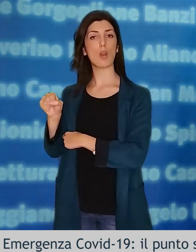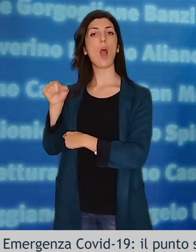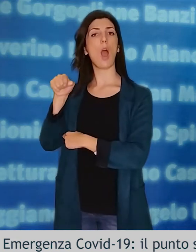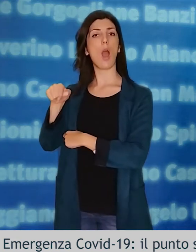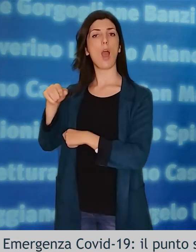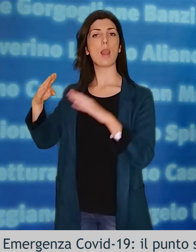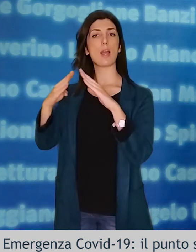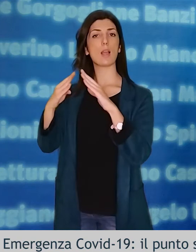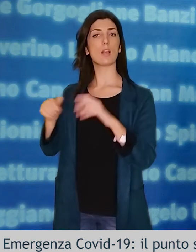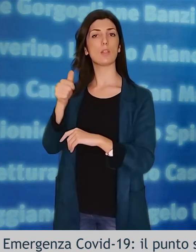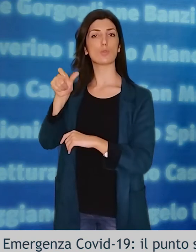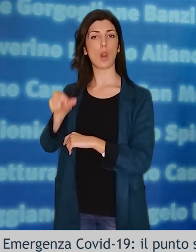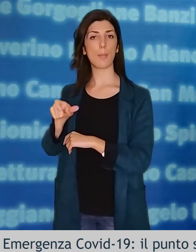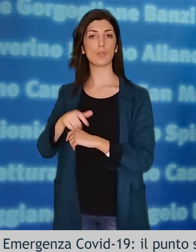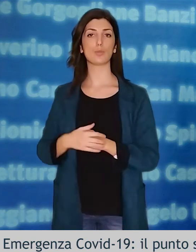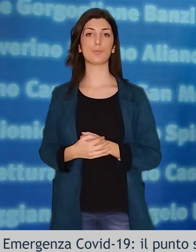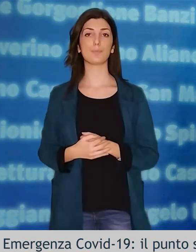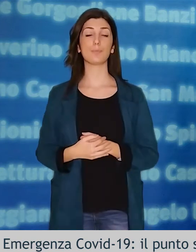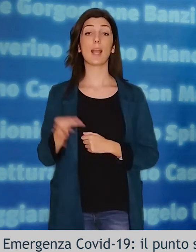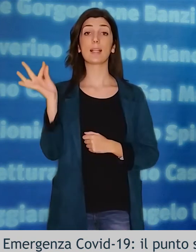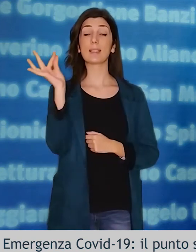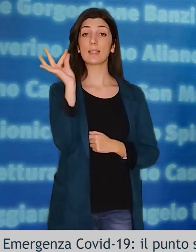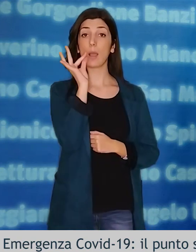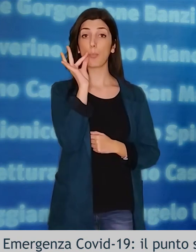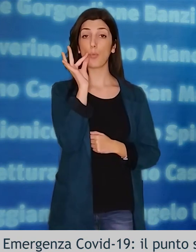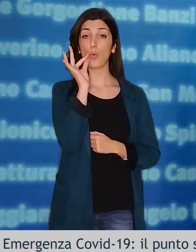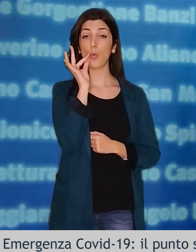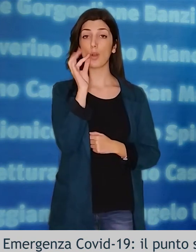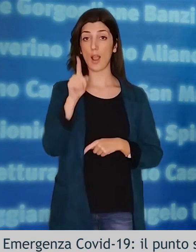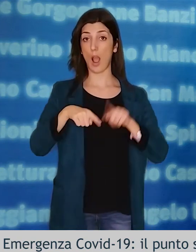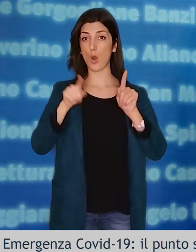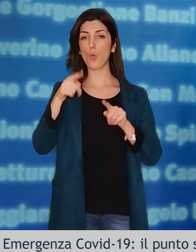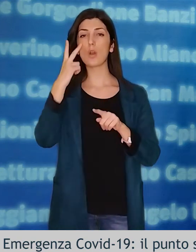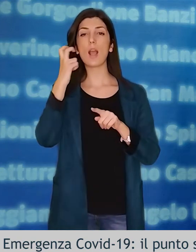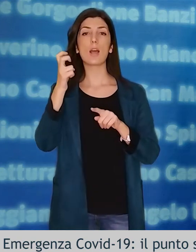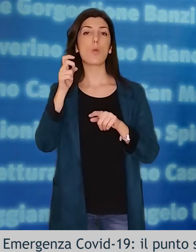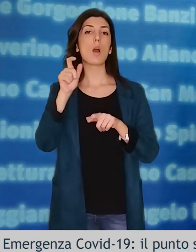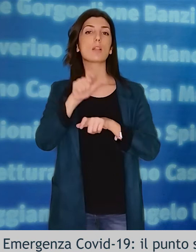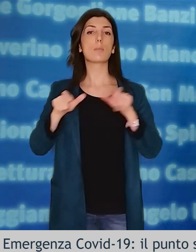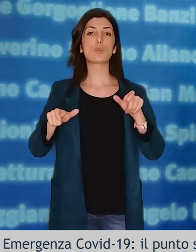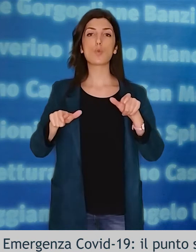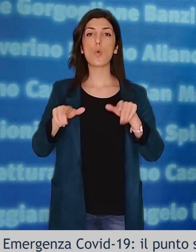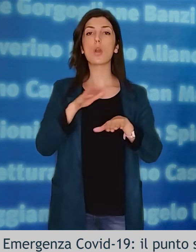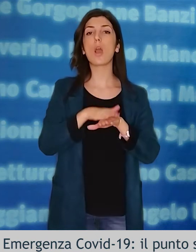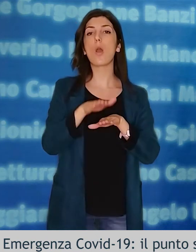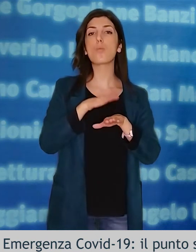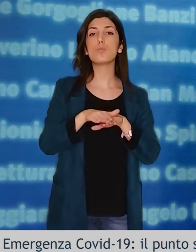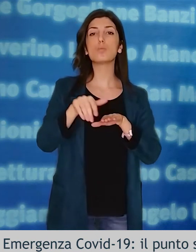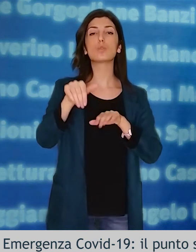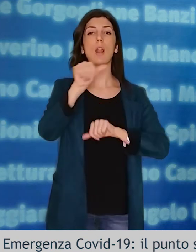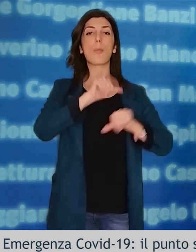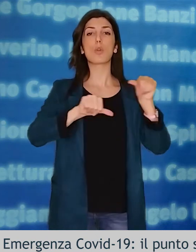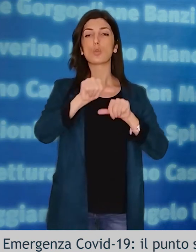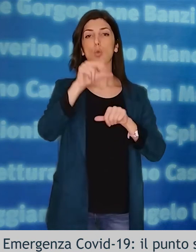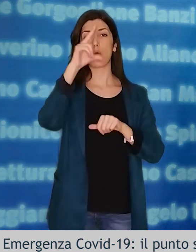isolamento. Questi tamponi che riguardano soggetti che hanno utilizzato la disponibilità dei laboratori convenzionati della